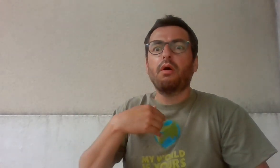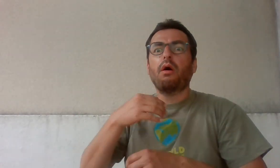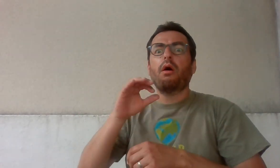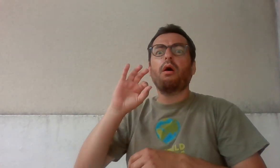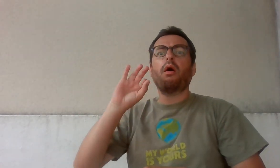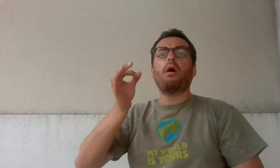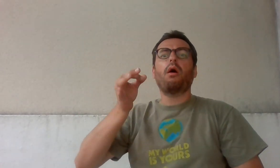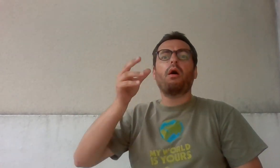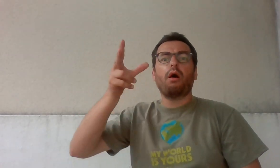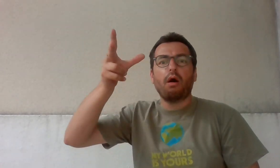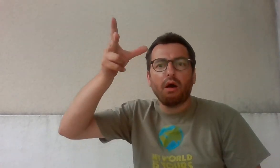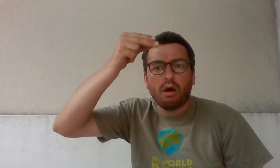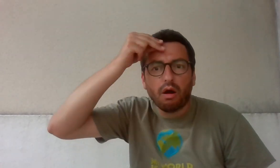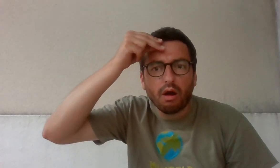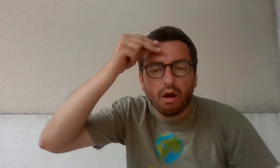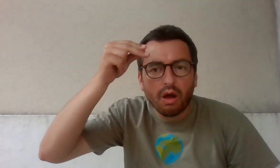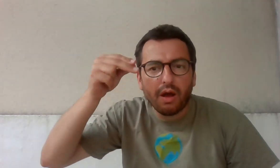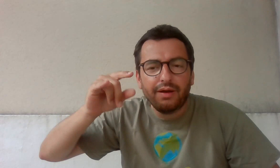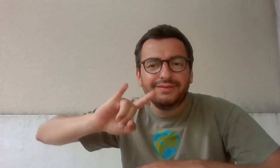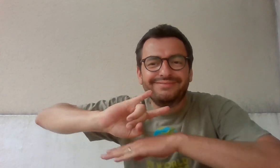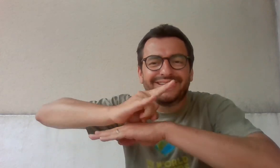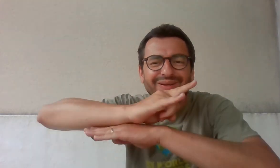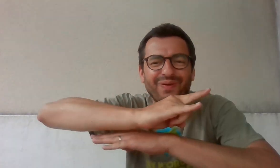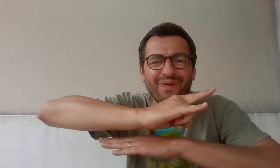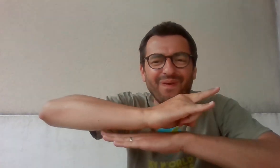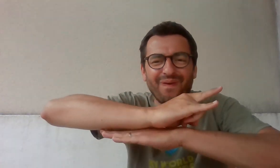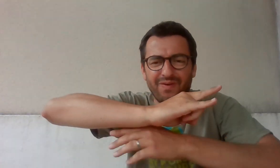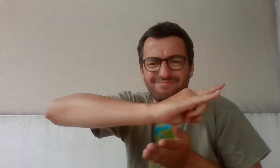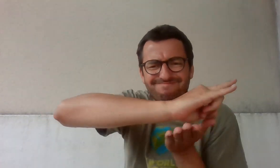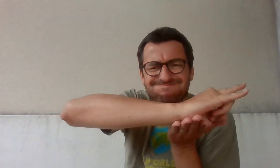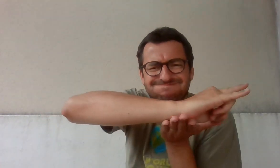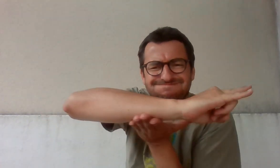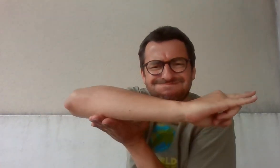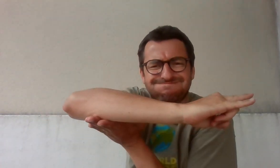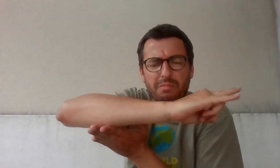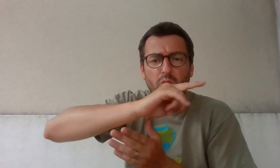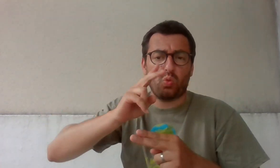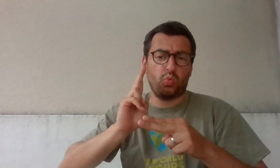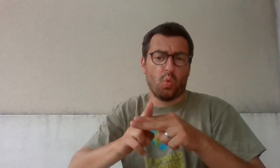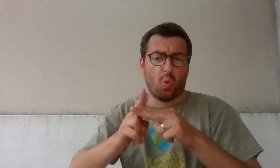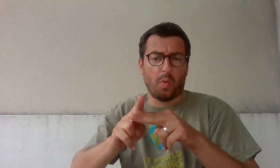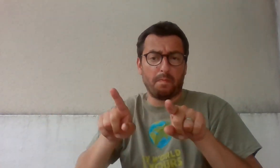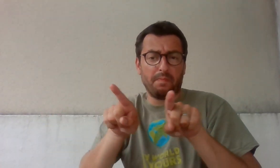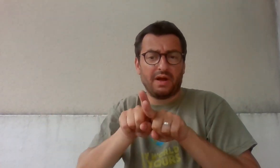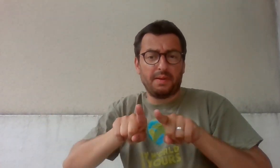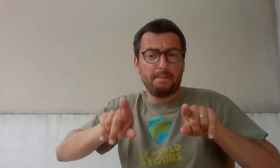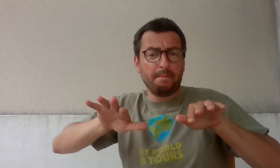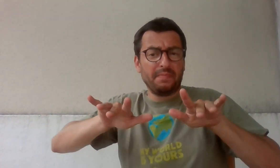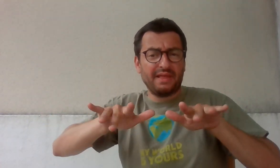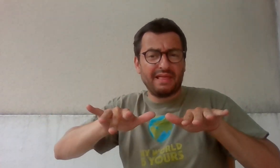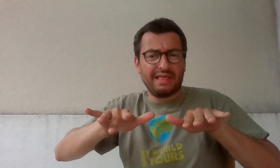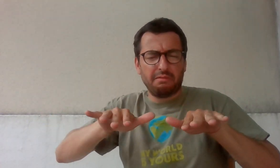Eh ! Oh ! Ça y est, j'ai compris ! L'escargot en dessous de son corps, là. Le pied.